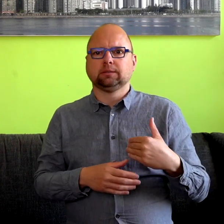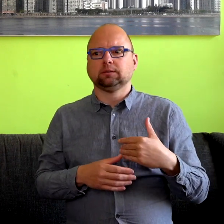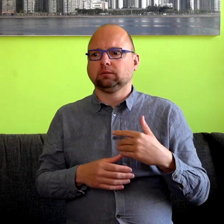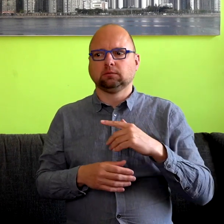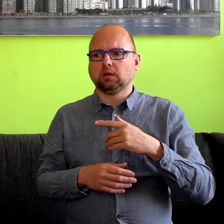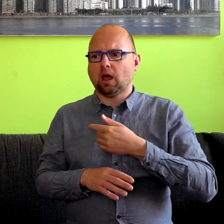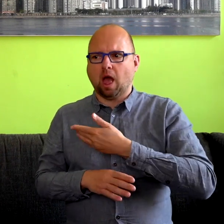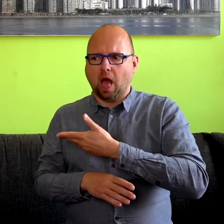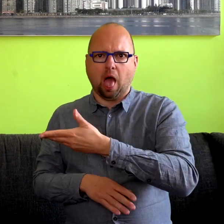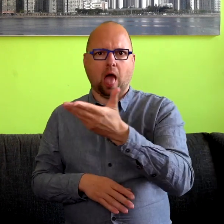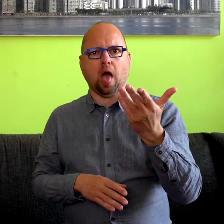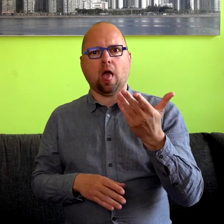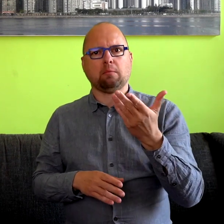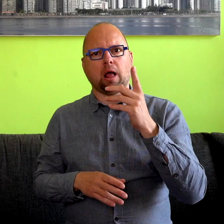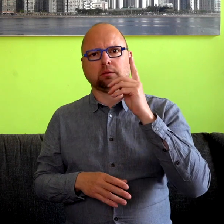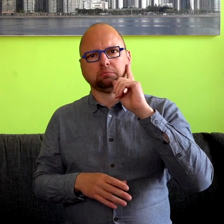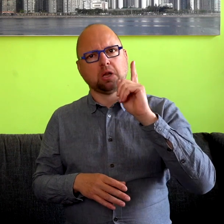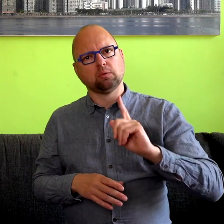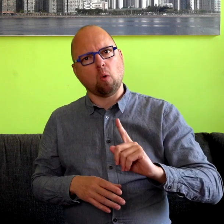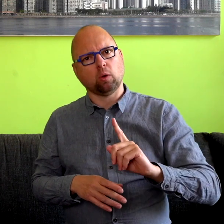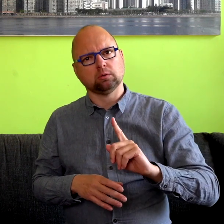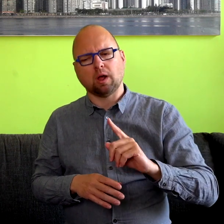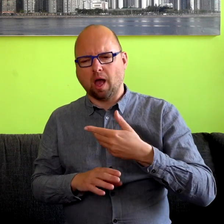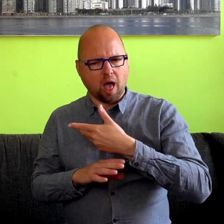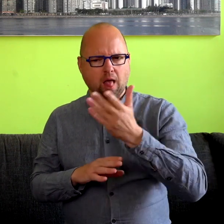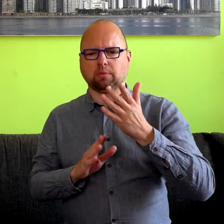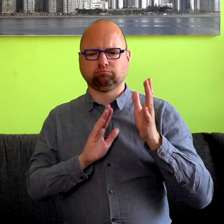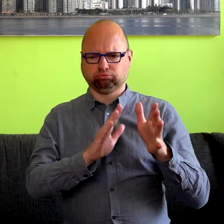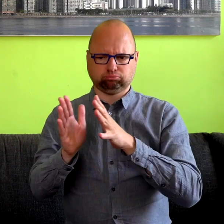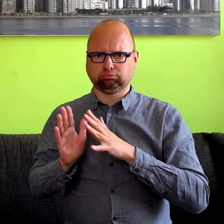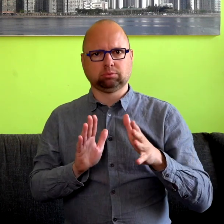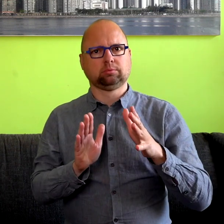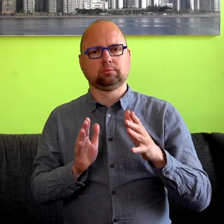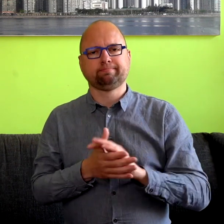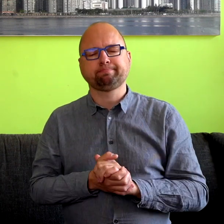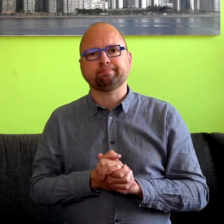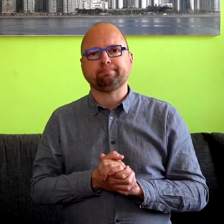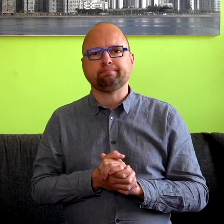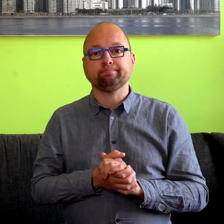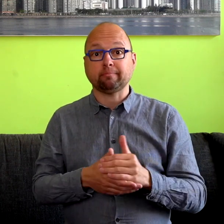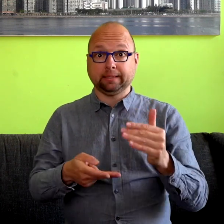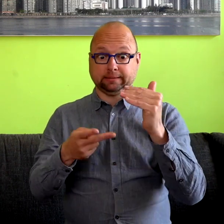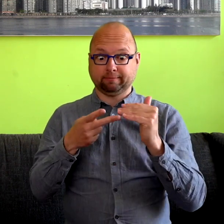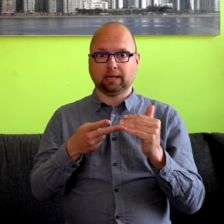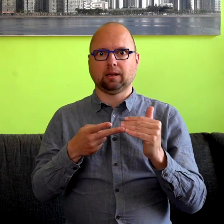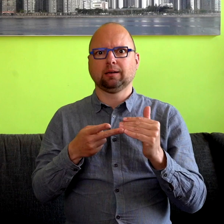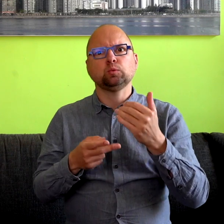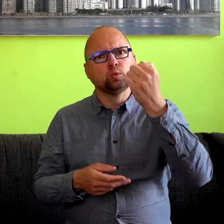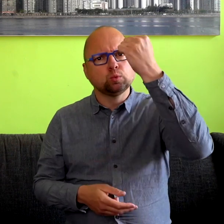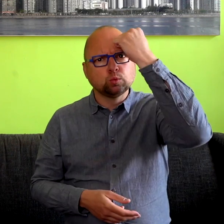schaal gebarentaal gaan gebruiken als ze slechthorend worden. Een tweede reden is eigenlijk een hele stomme